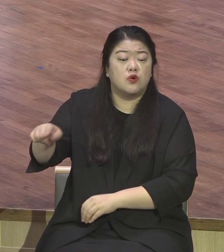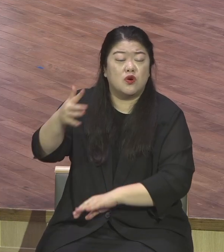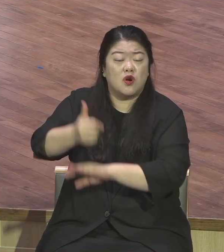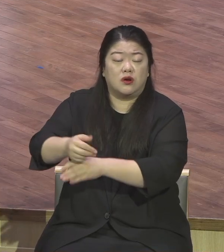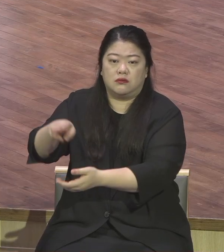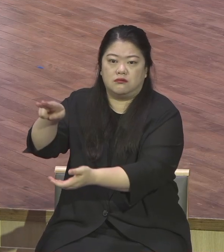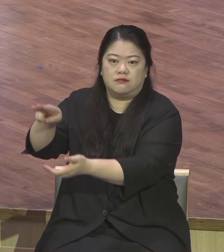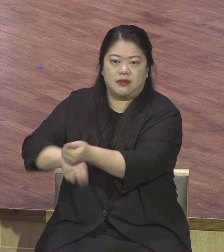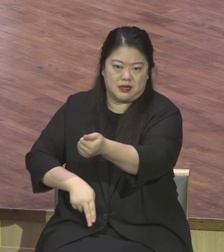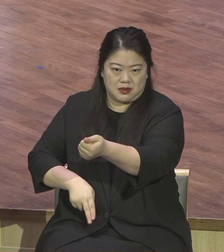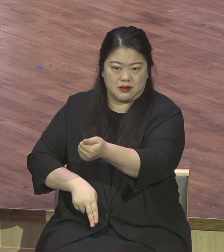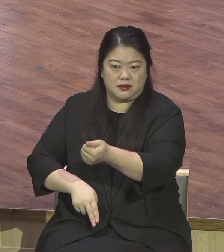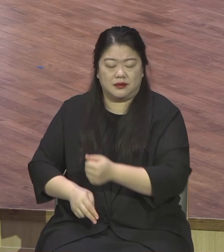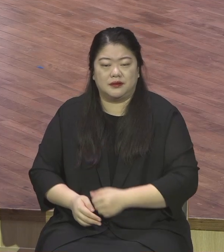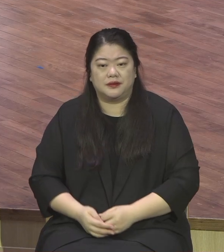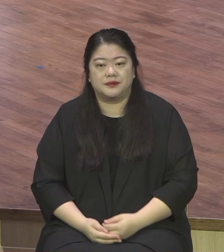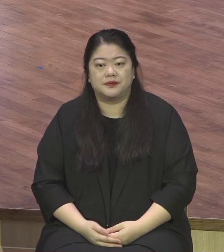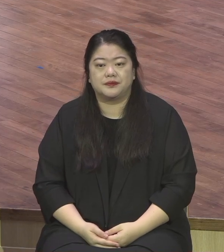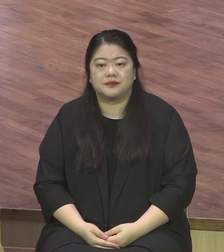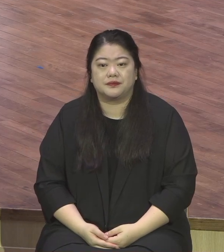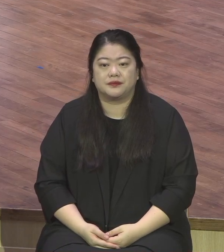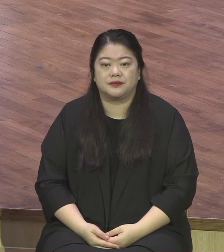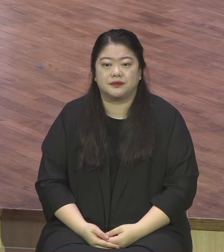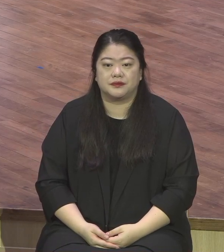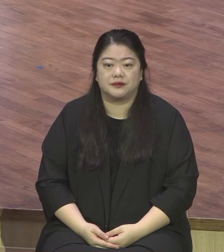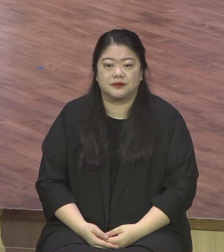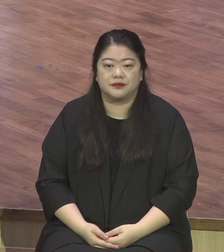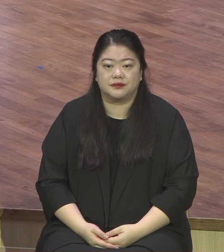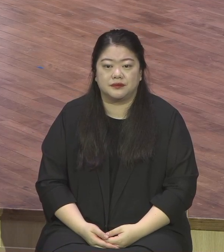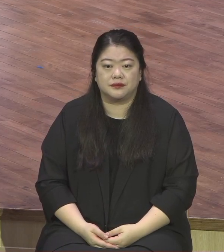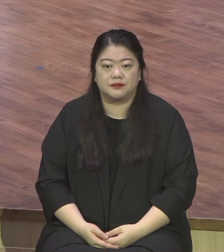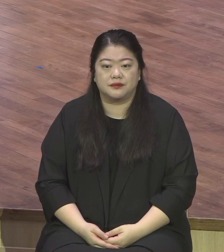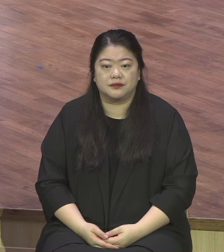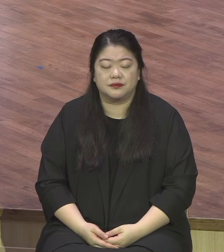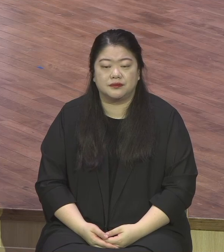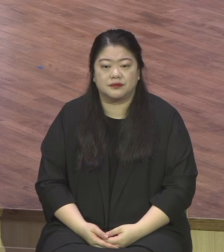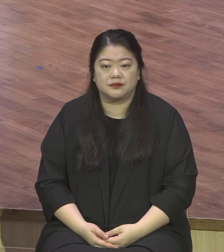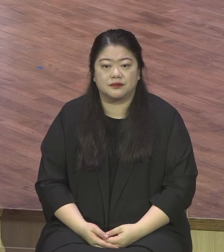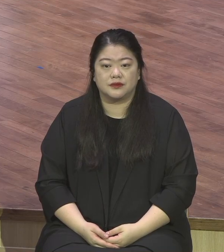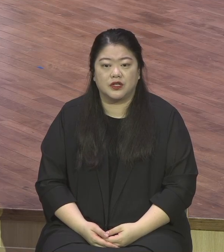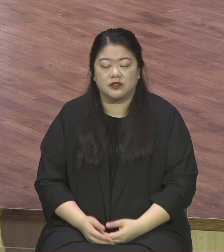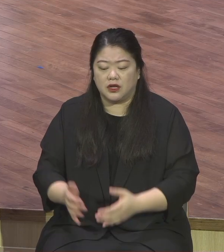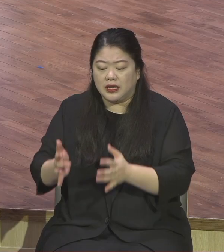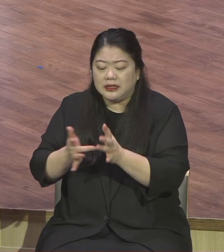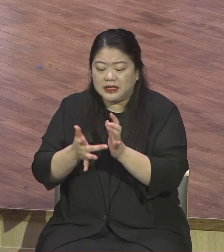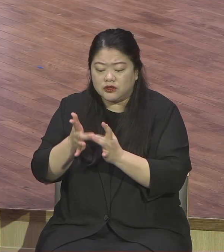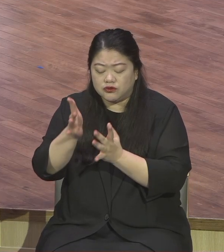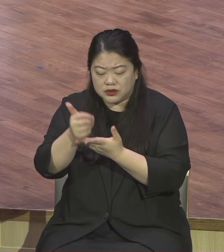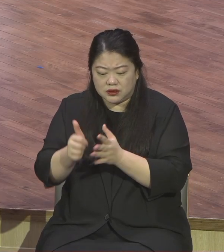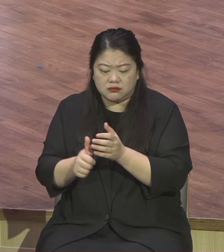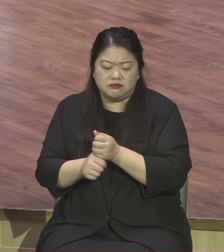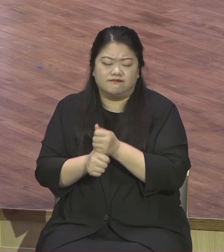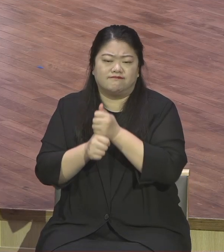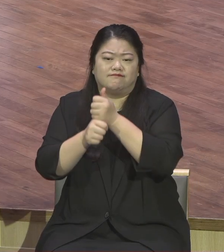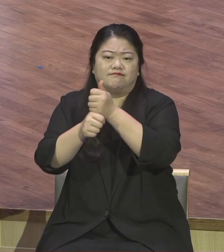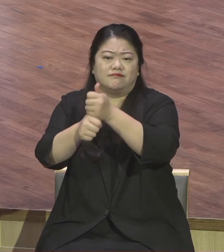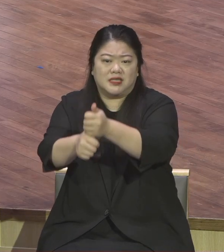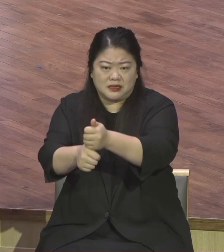베드로를 비롯해서 모든 제자들은 예수님이 체포되자마자 전부 다 예수님을 다 버리고